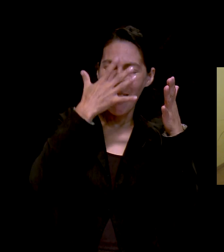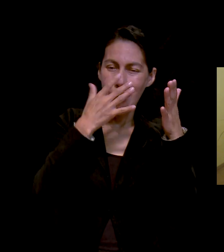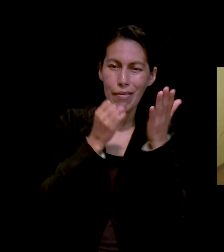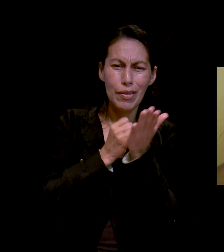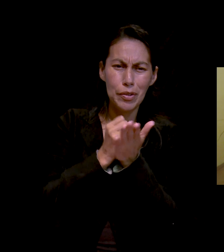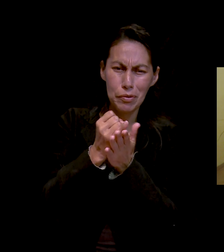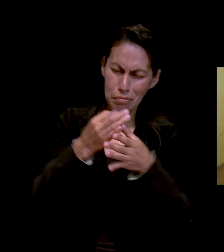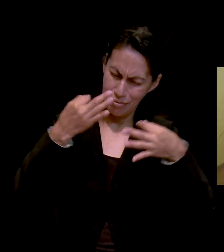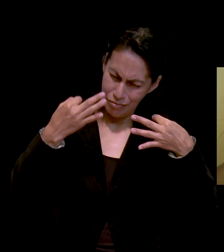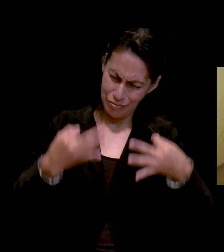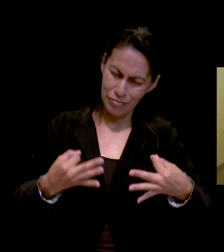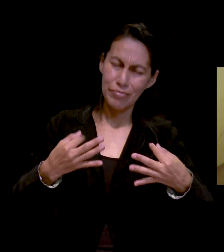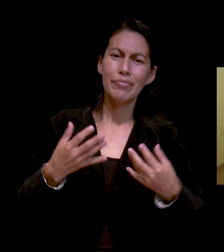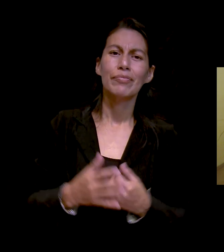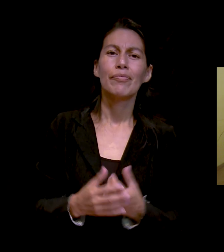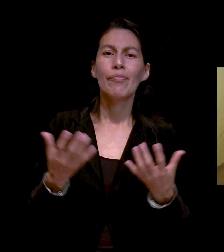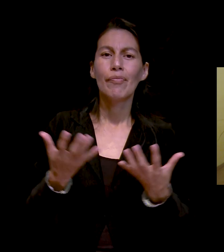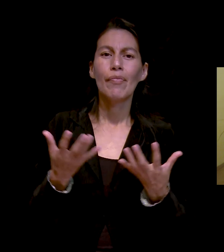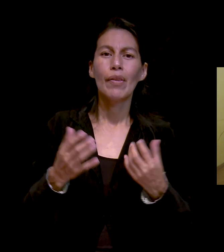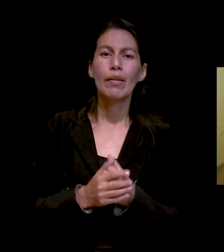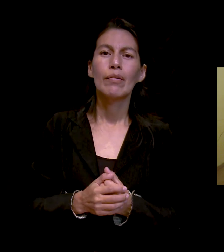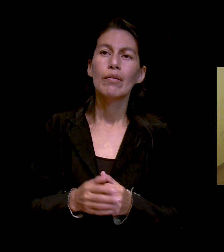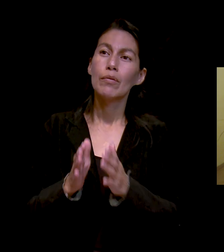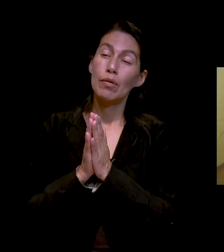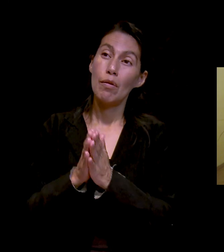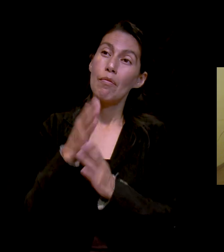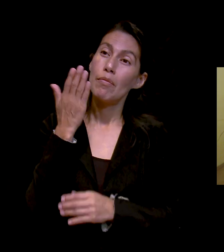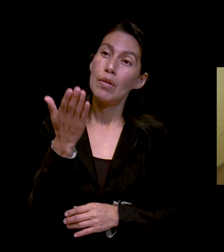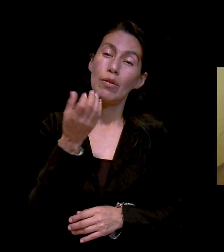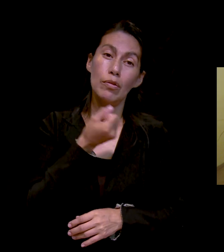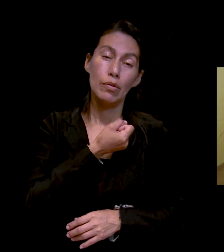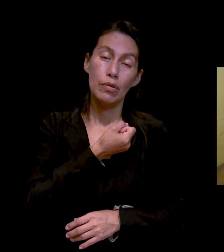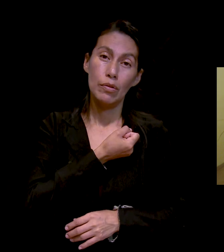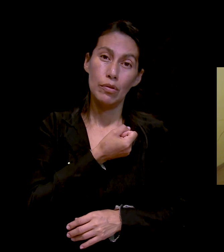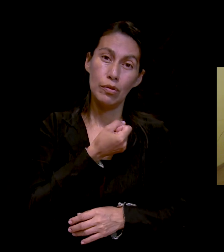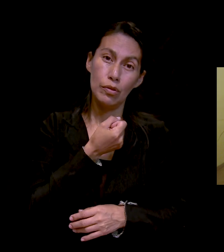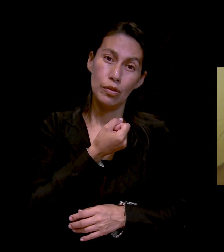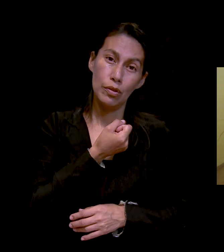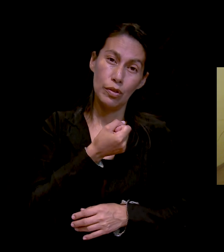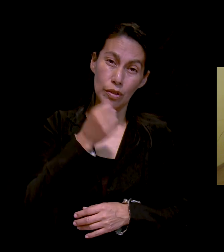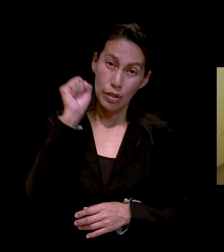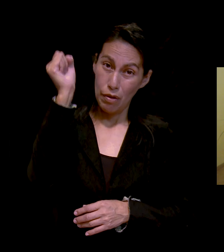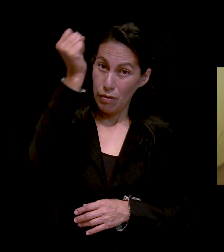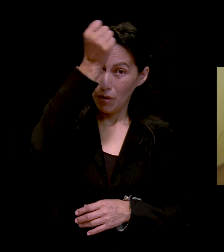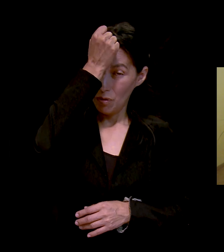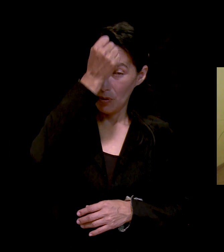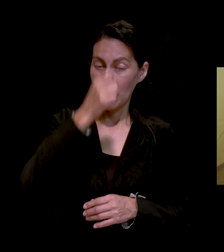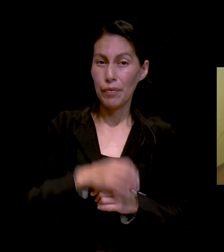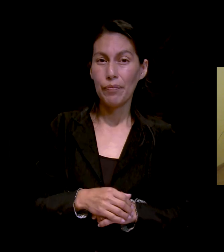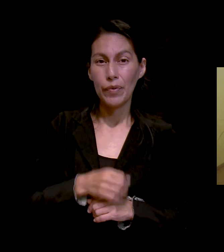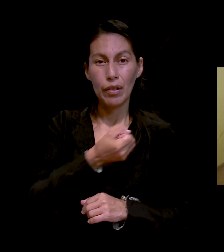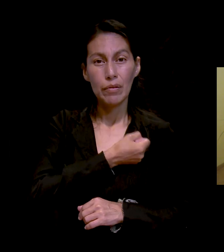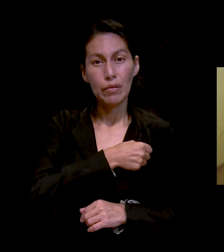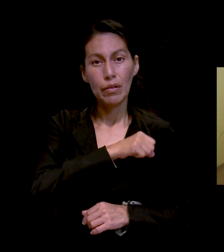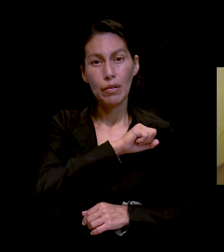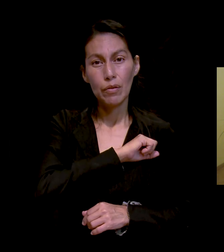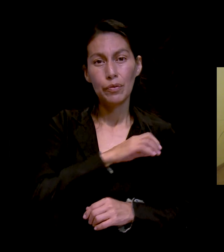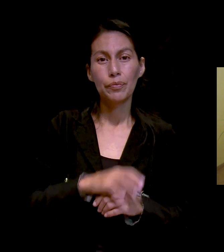salud y heridas. Amalia de Dios, buenas noches, deseo oración por Marta Jiménez que tienen COVID.